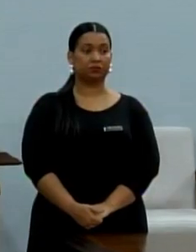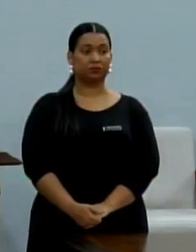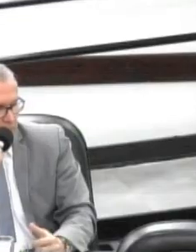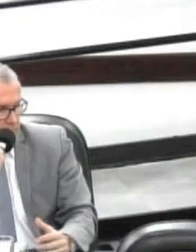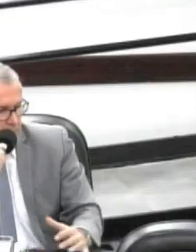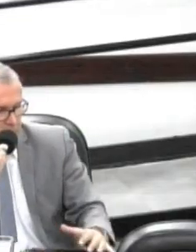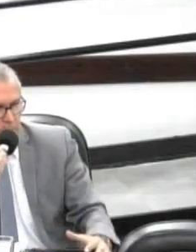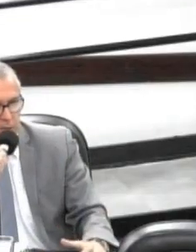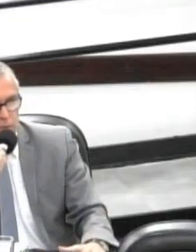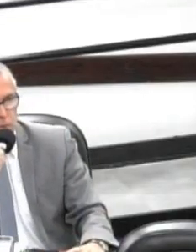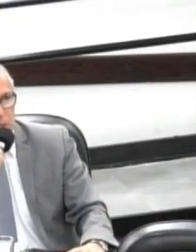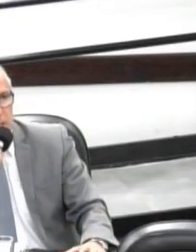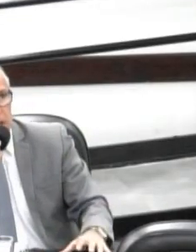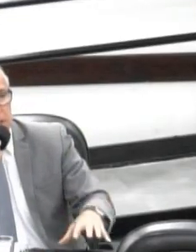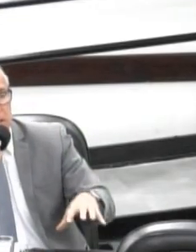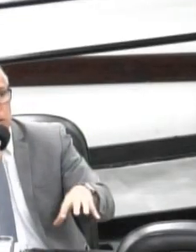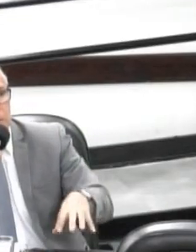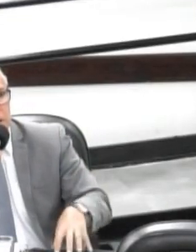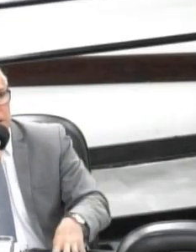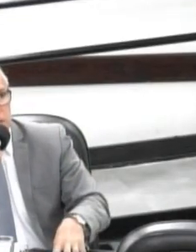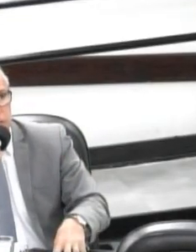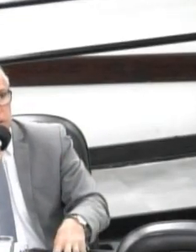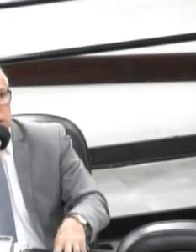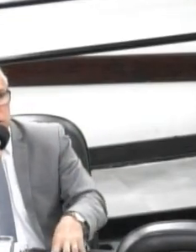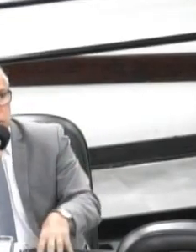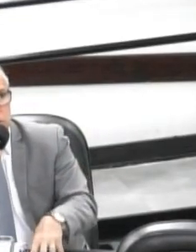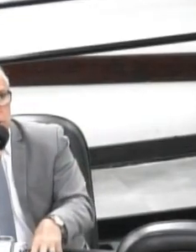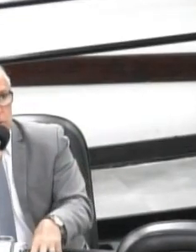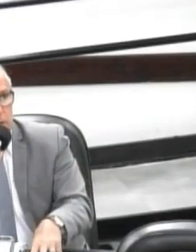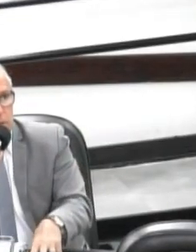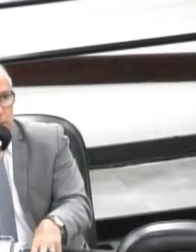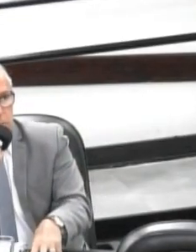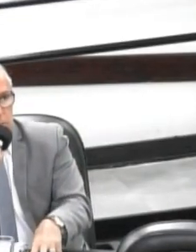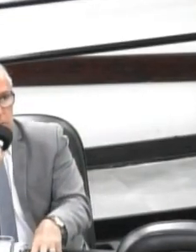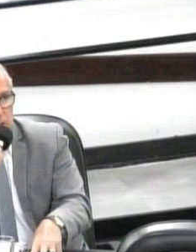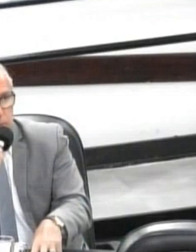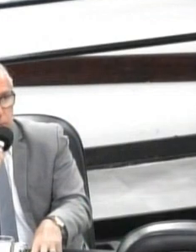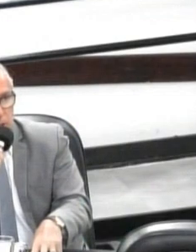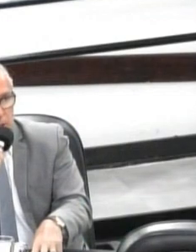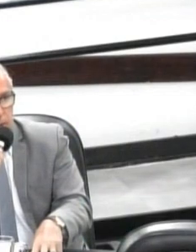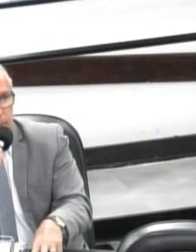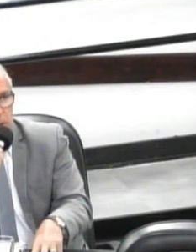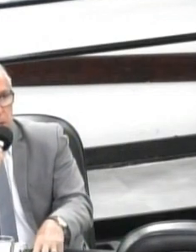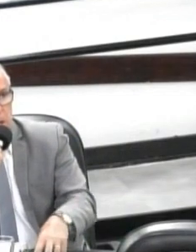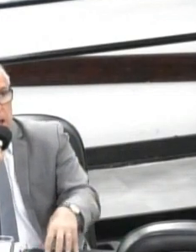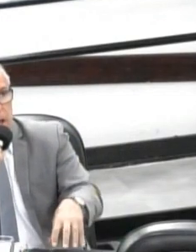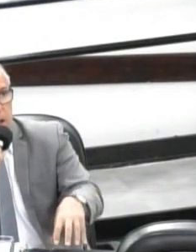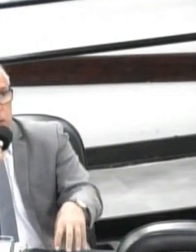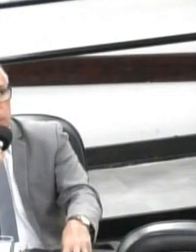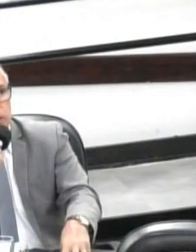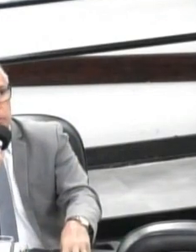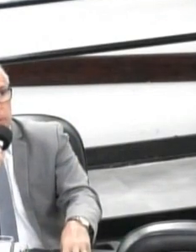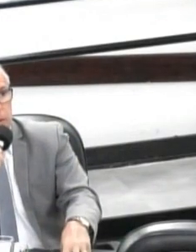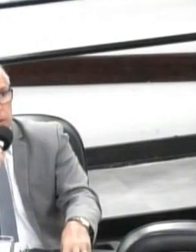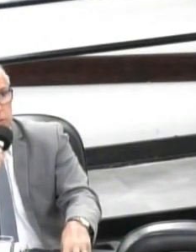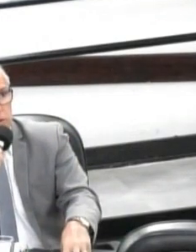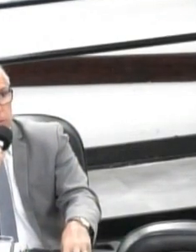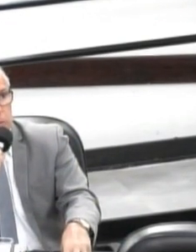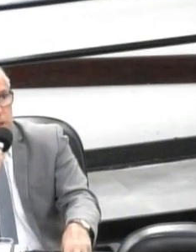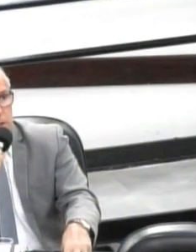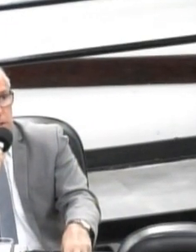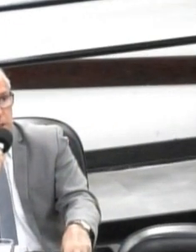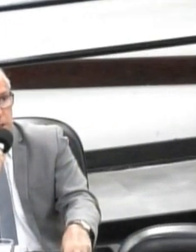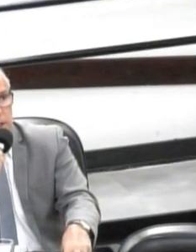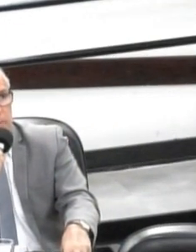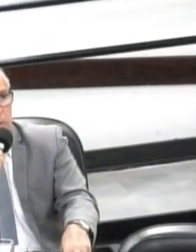também tenha conhecimento, essas lombadas físicas, substituição delas por radar, corpo de bombeiros